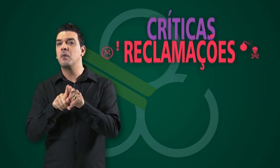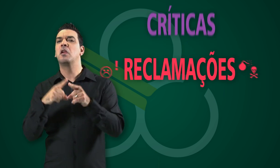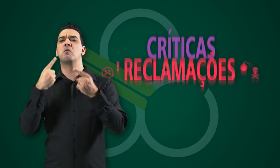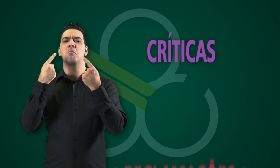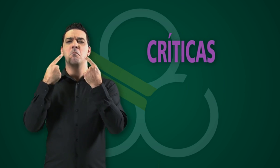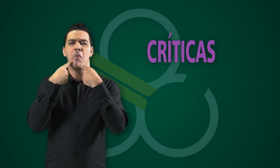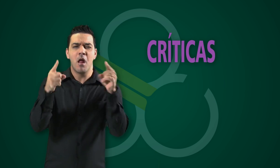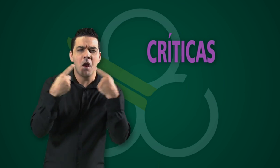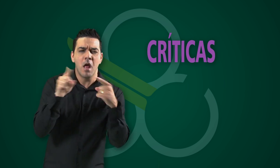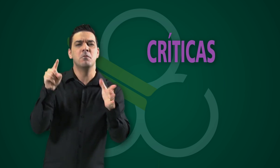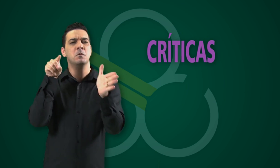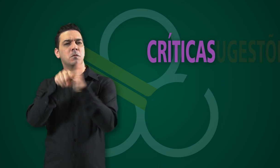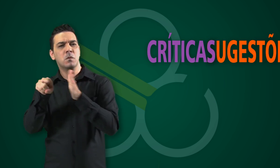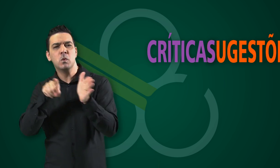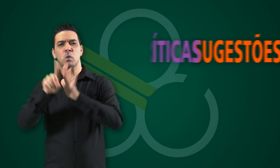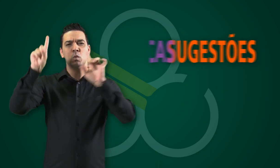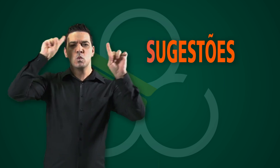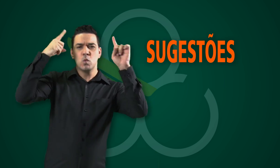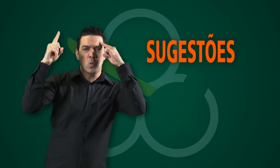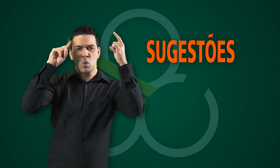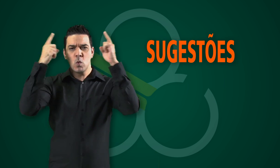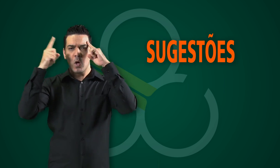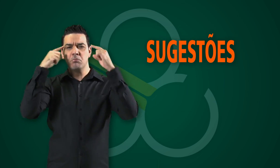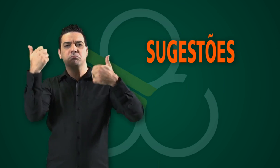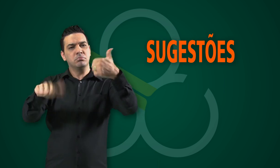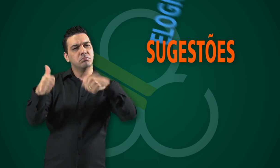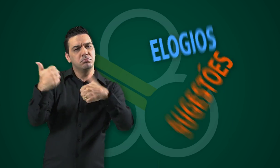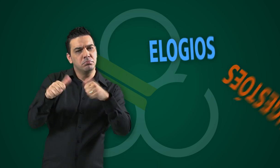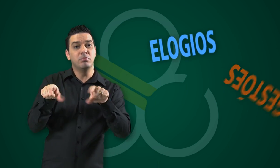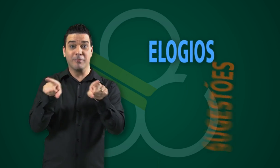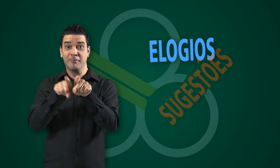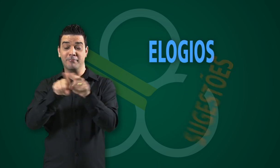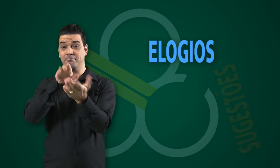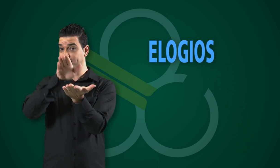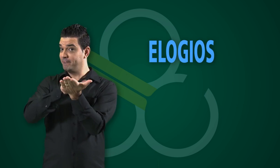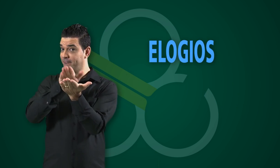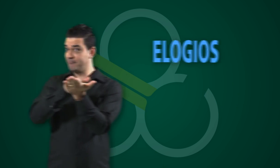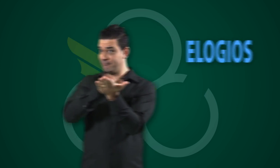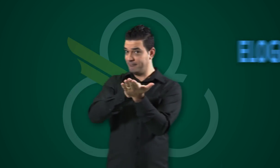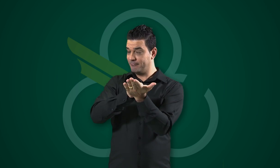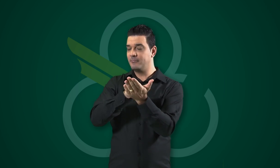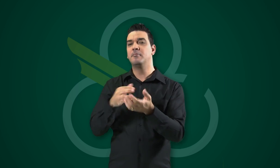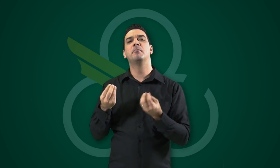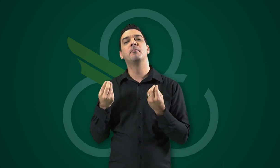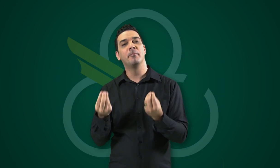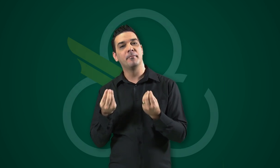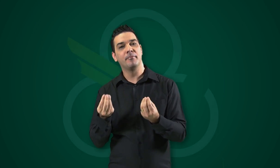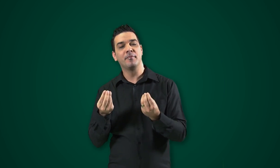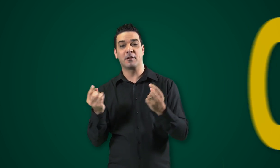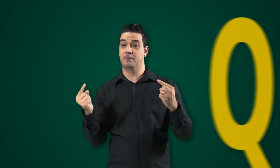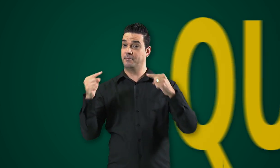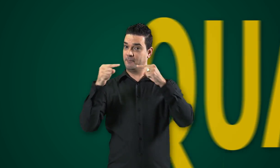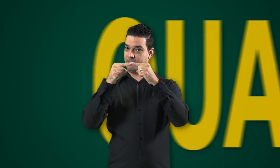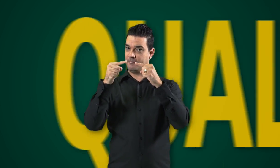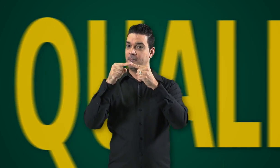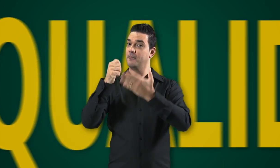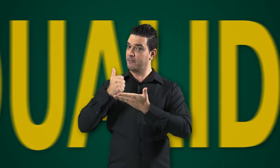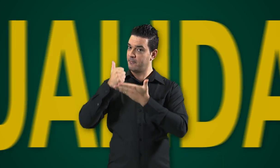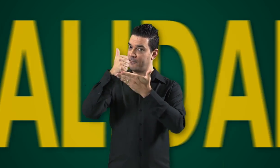reclamações, críticas, sugestões e elogios. Tudo isso com o intuito de contribuir com a melhoria da